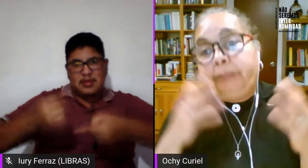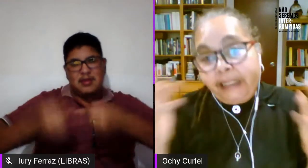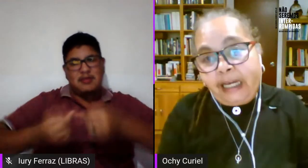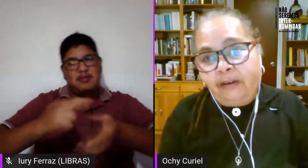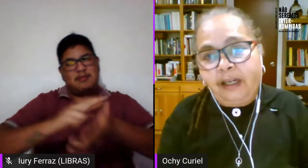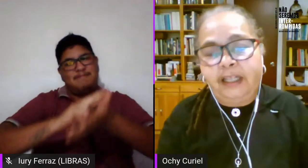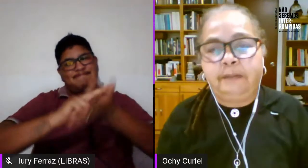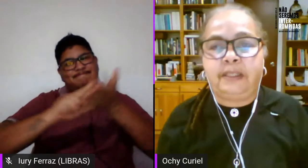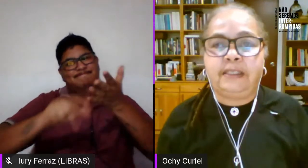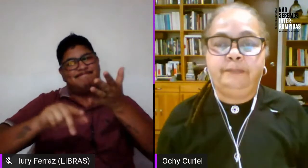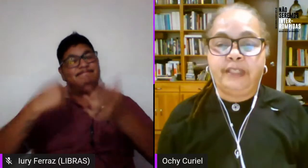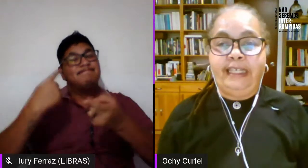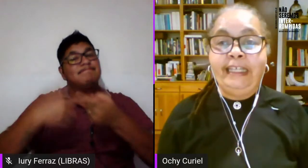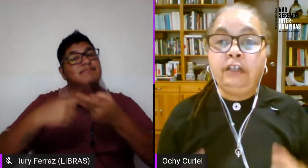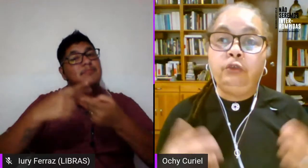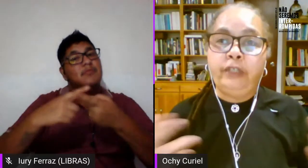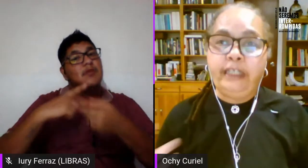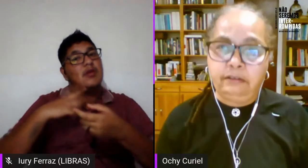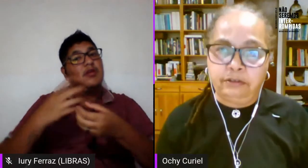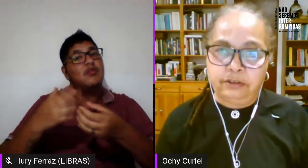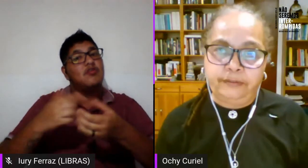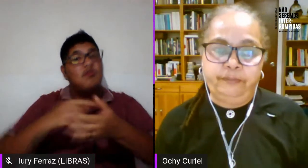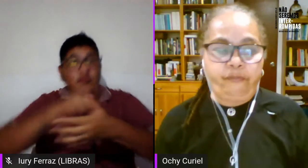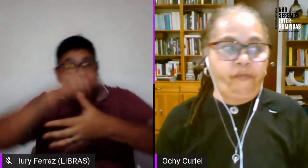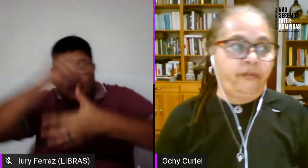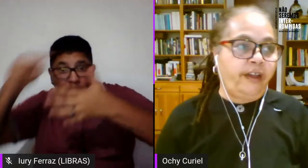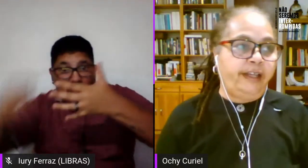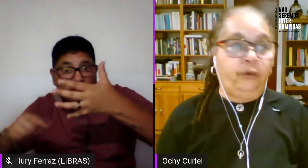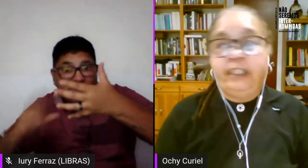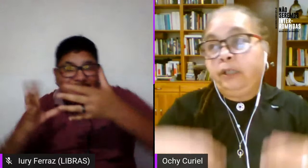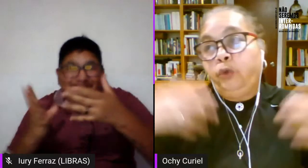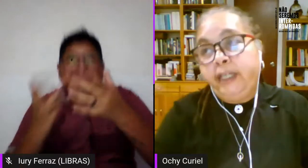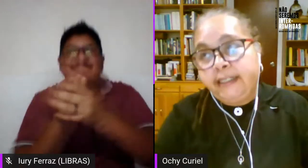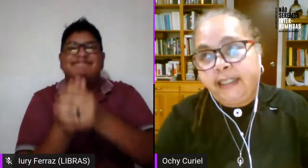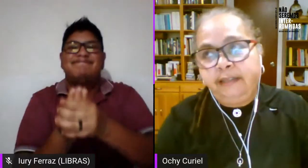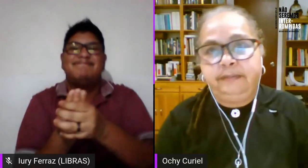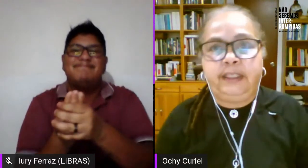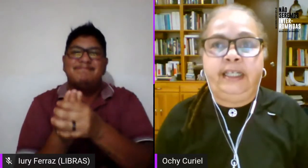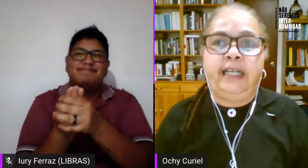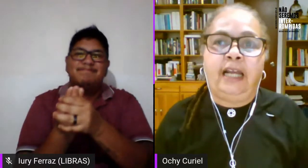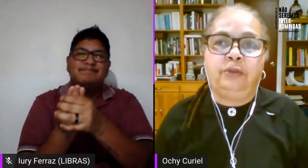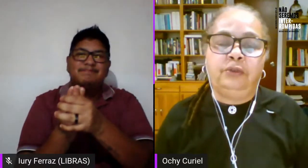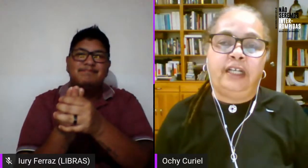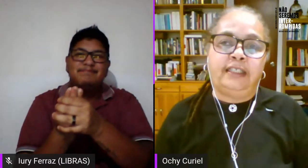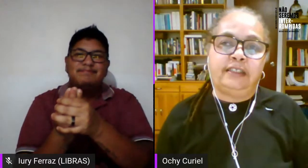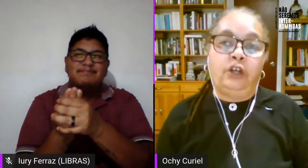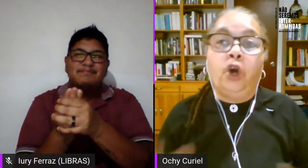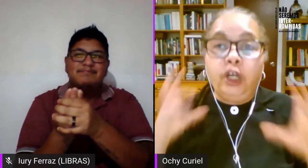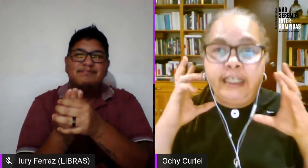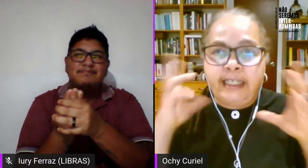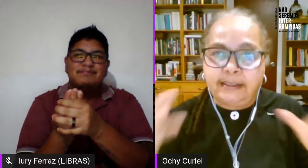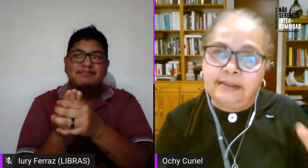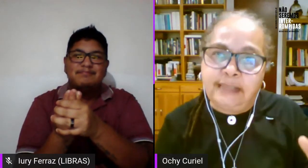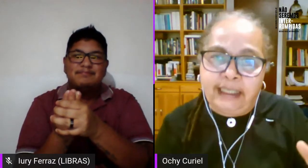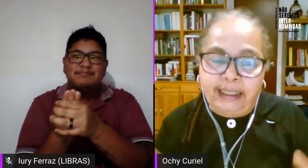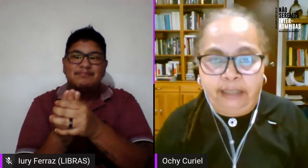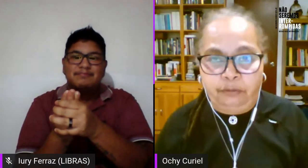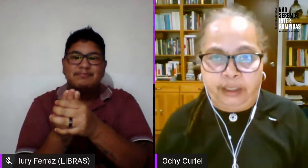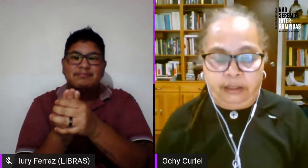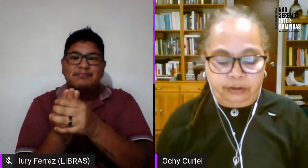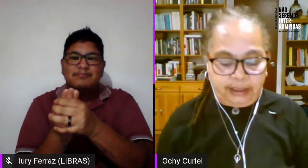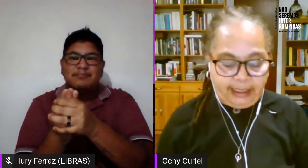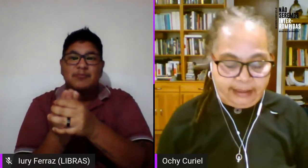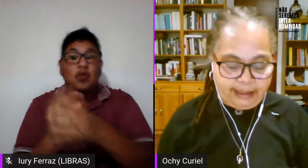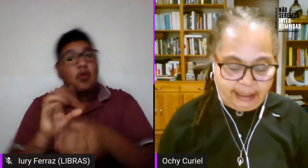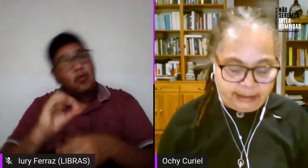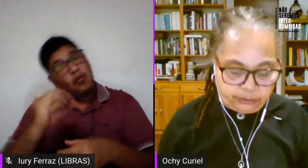que implicaba además incluirnos o incluirse en algunas lógicas del